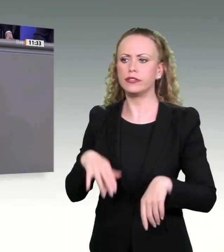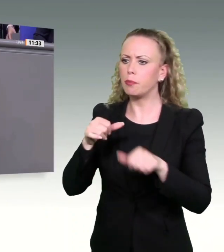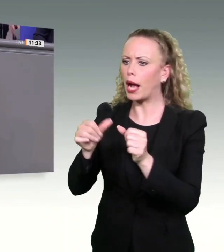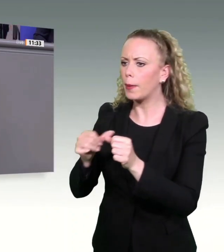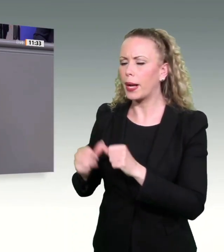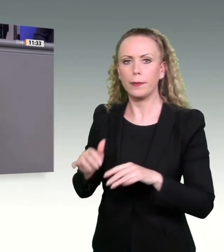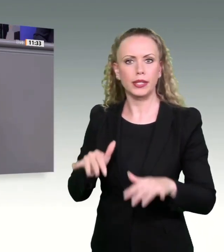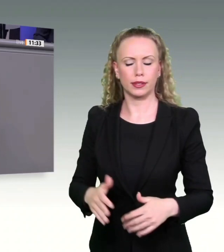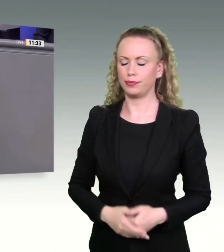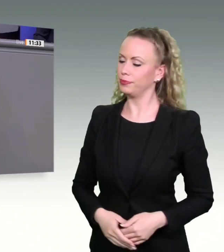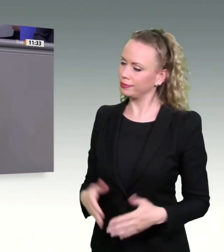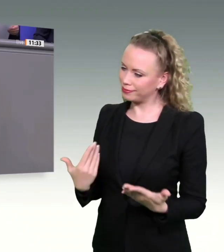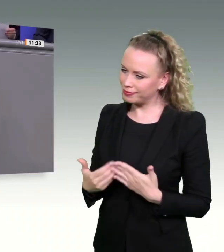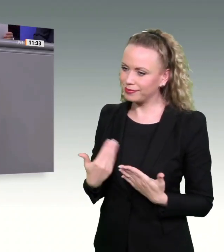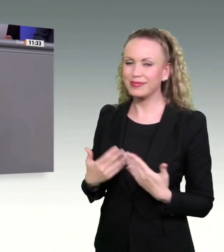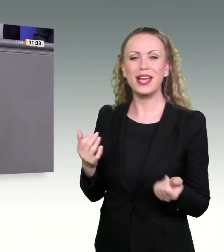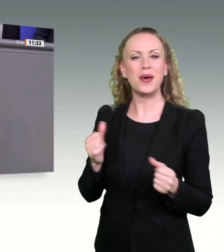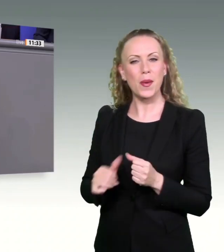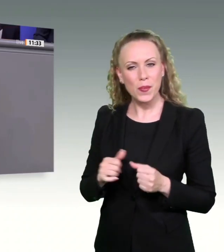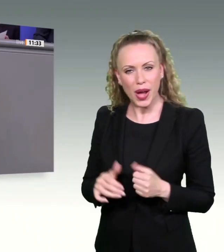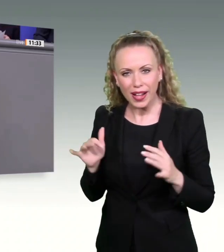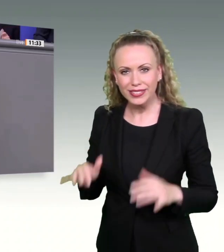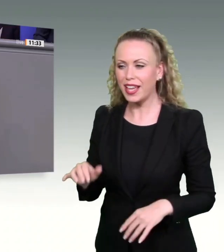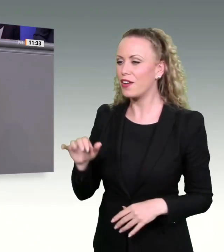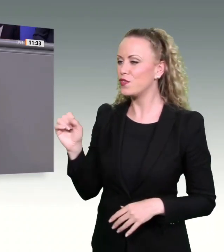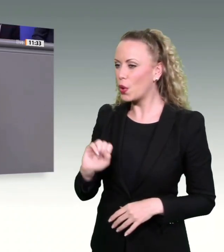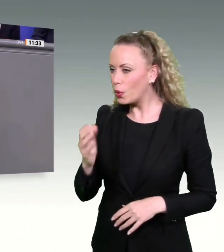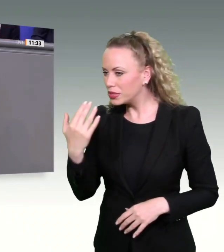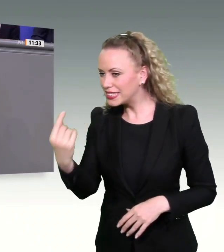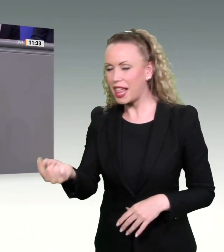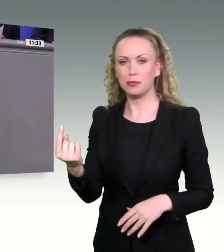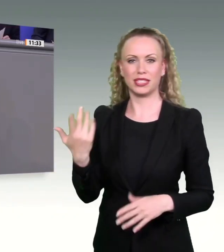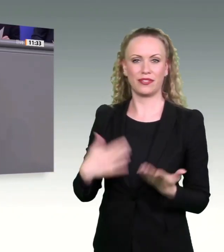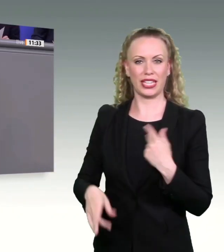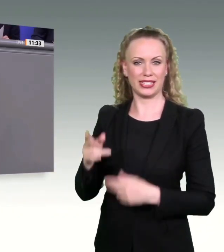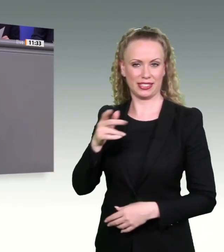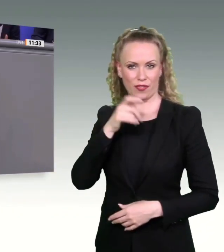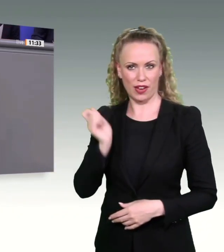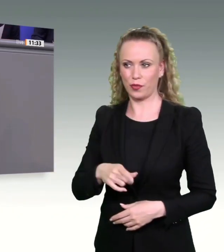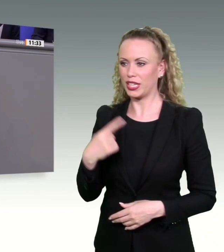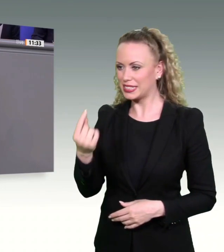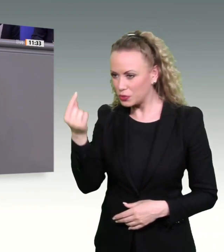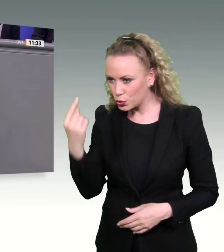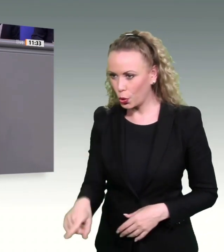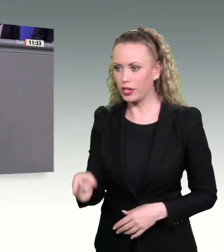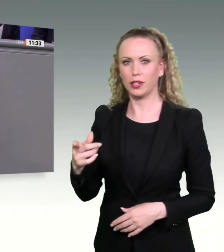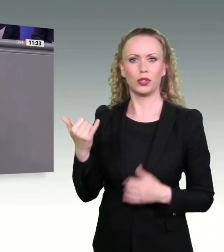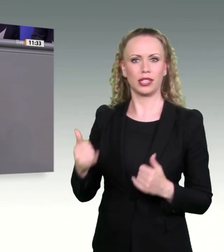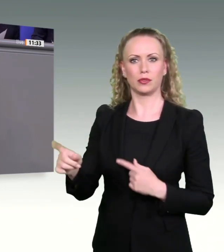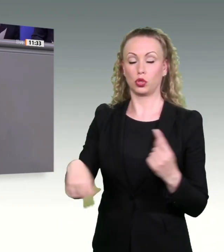Sie durch Ihre Brände, die Sie in diesen Bereichen gelegt haben, verantwortlich sind. Und jetzt wollen Sie Feuerwehr spielen.